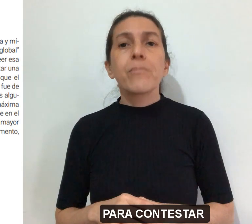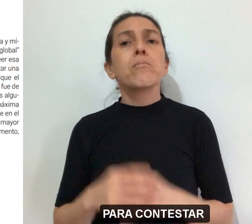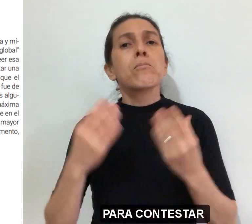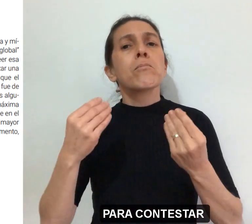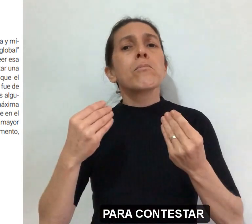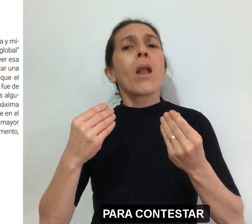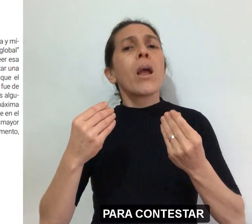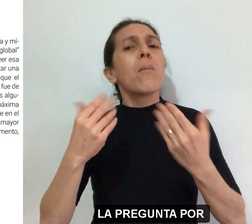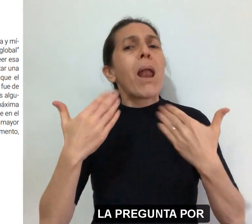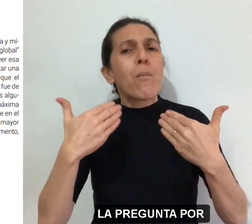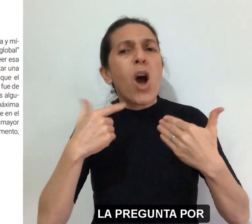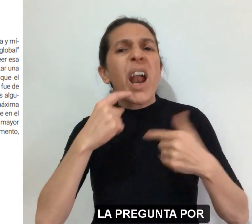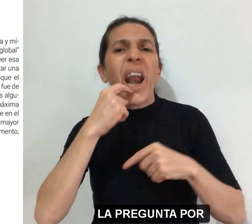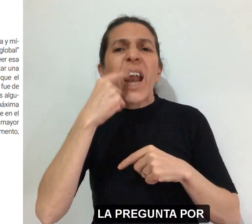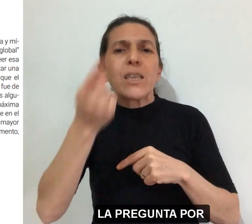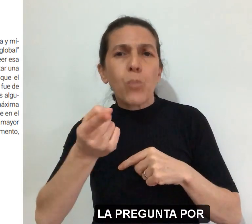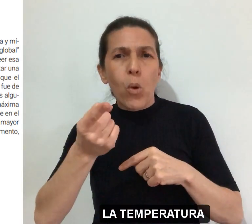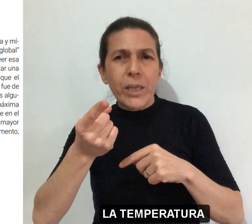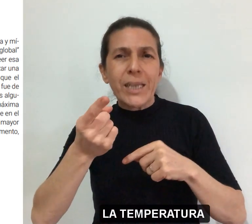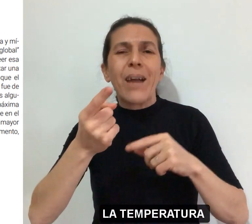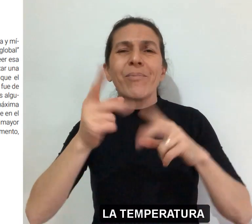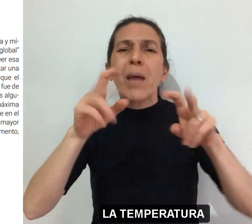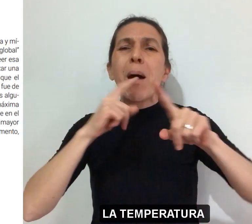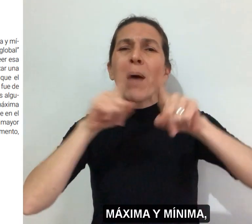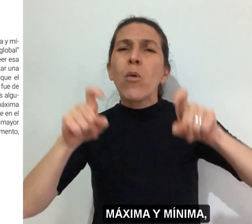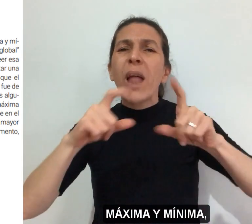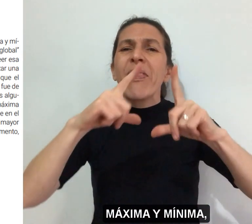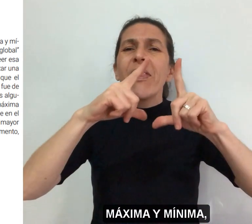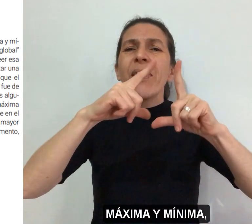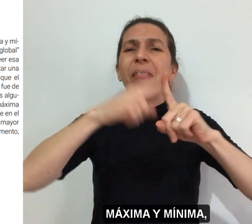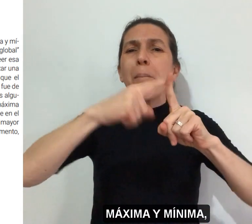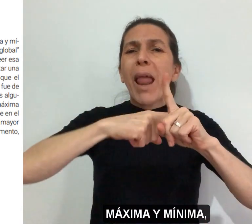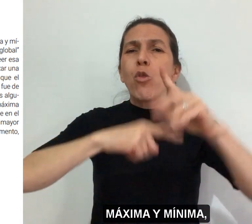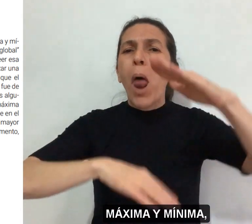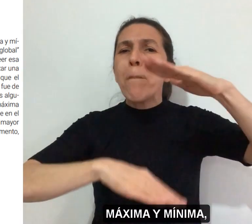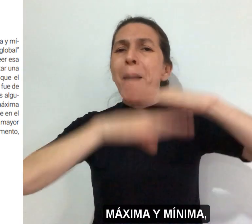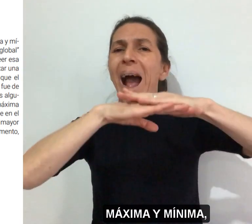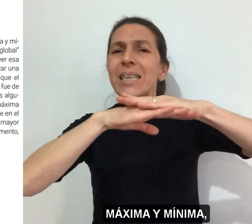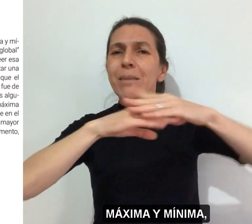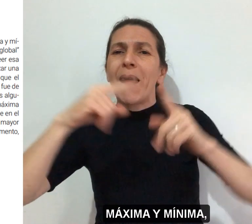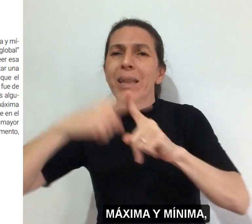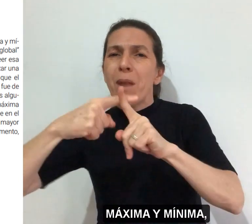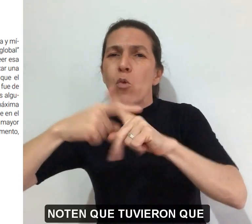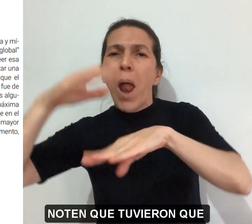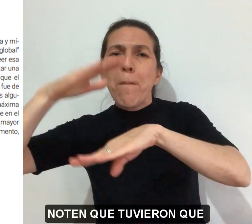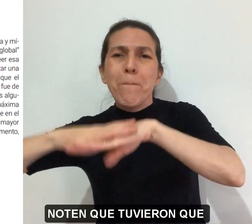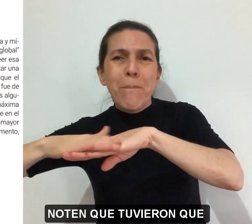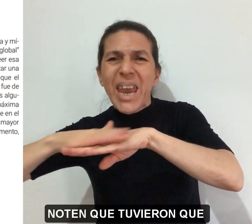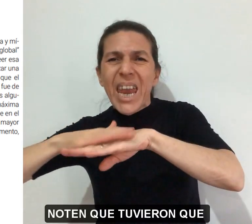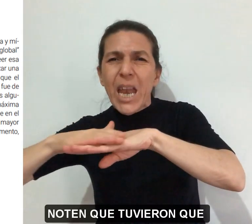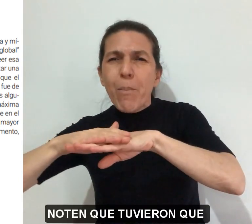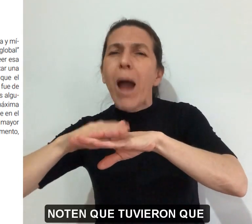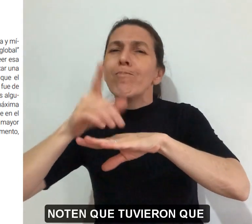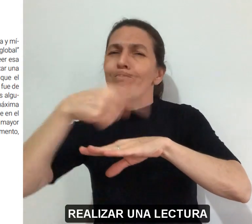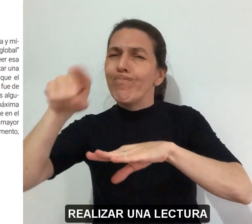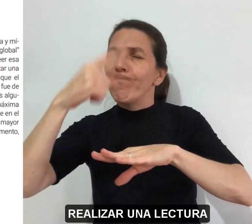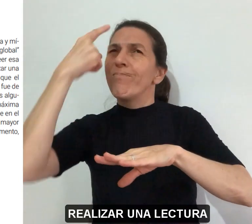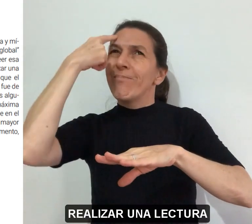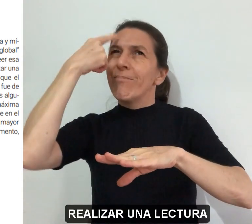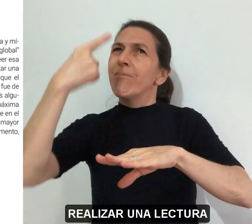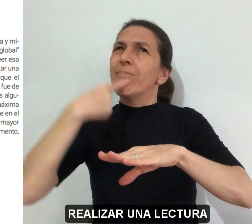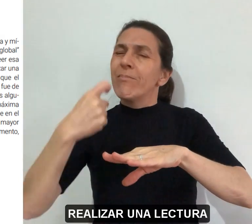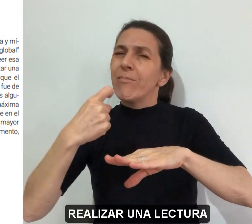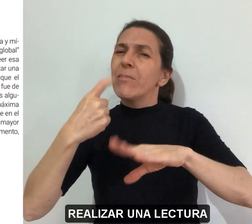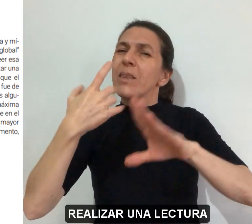Para contestar la pregunta por la temperatura máxima y mínima, noten que